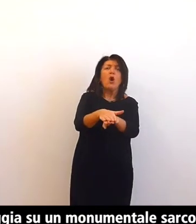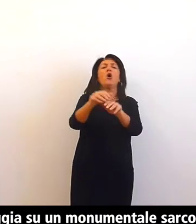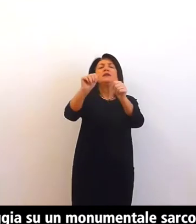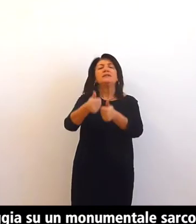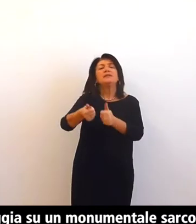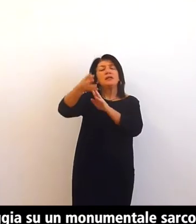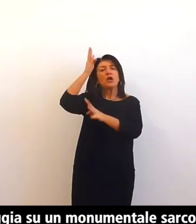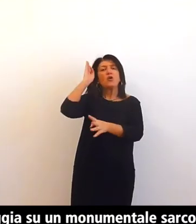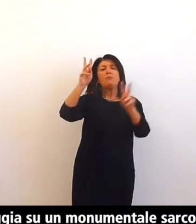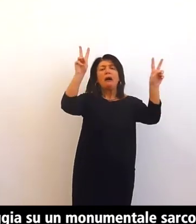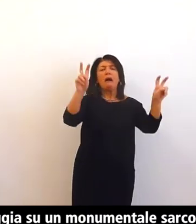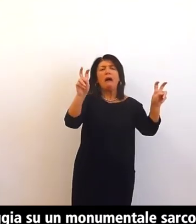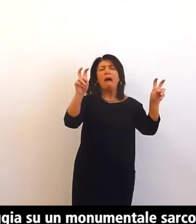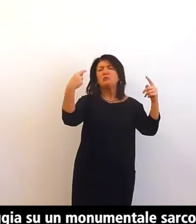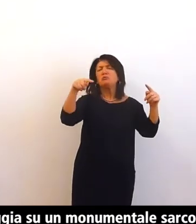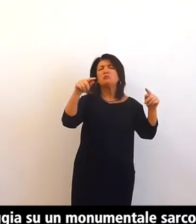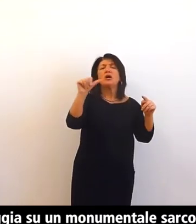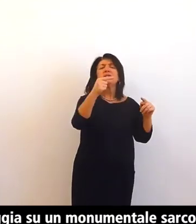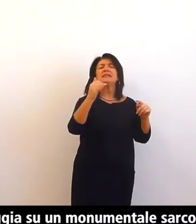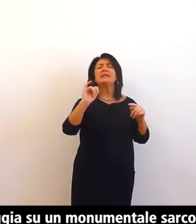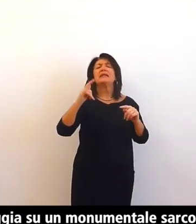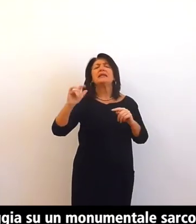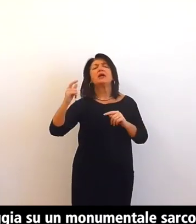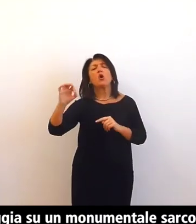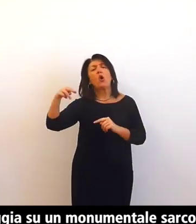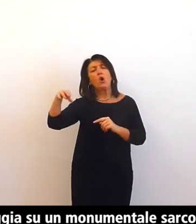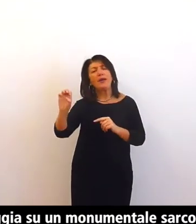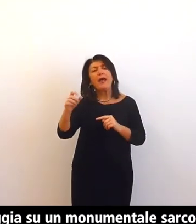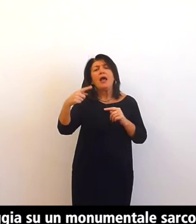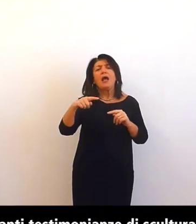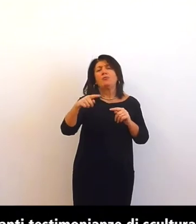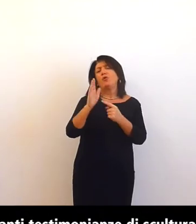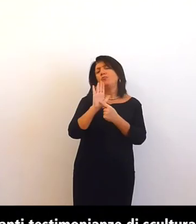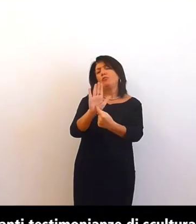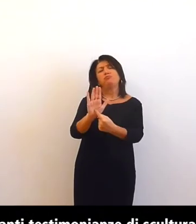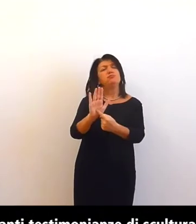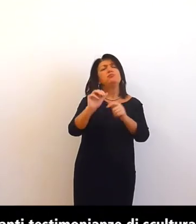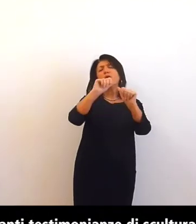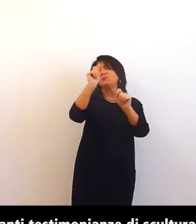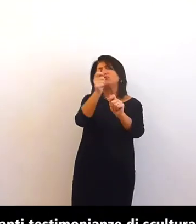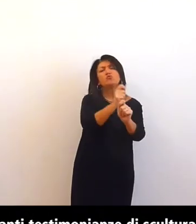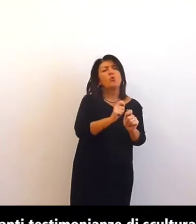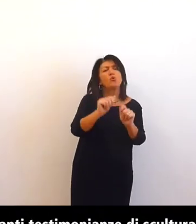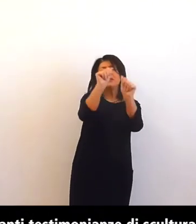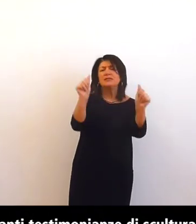una delle più importanti testimonianze di scultura romana a Milano esso è decorato con